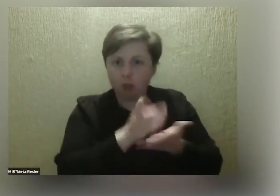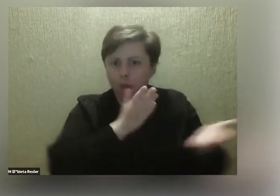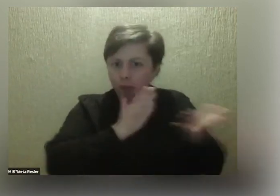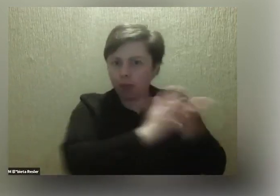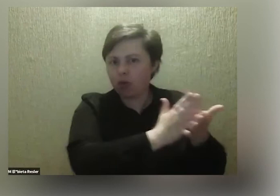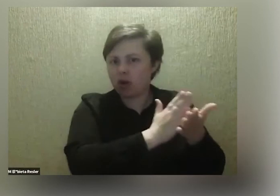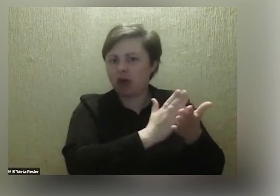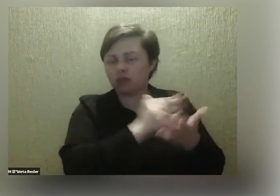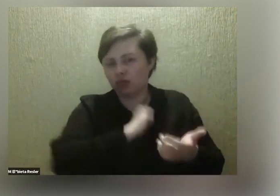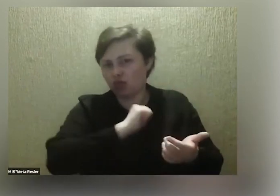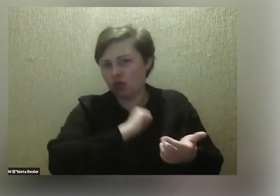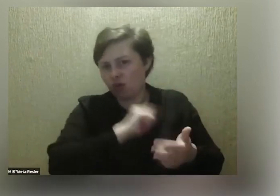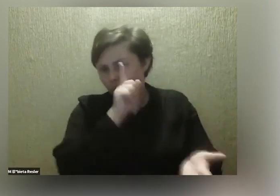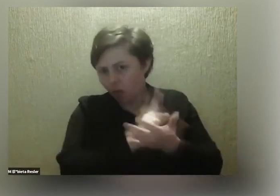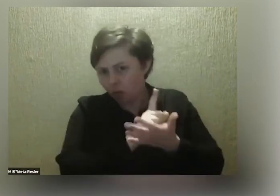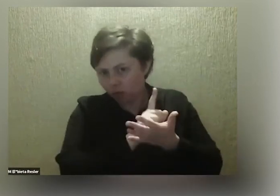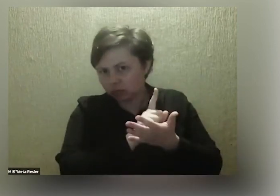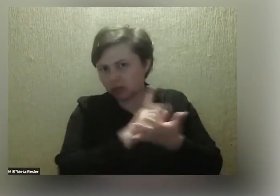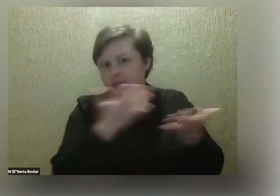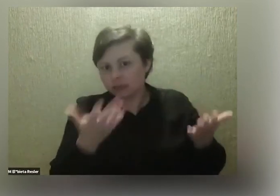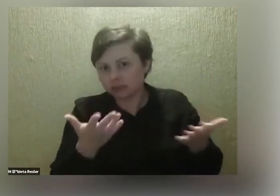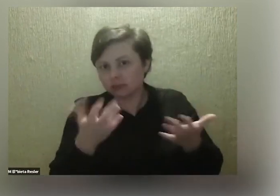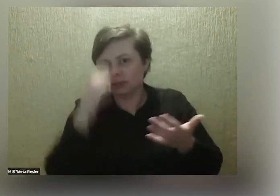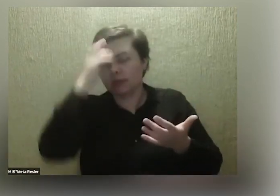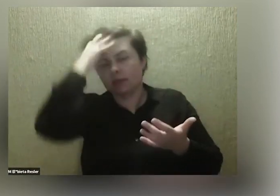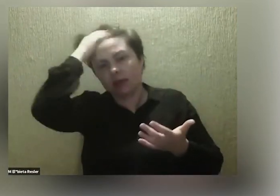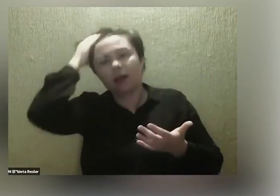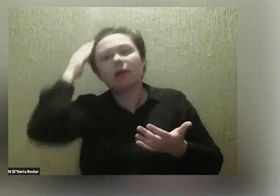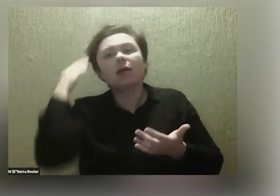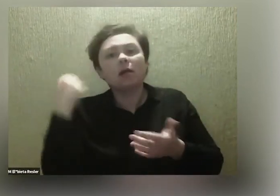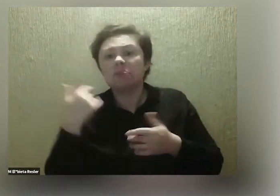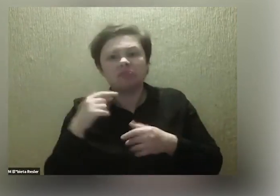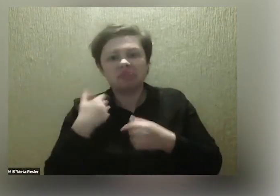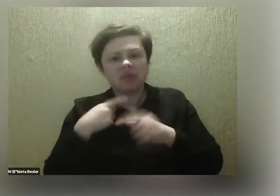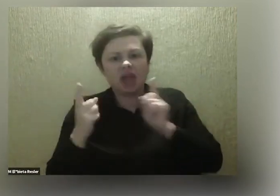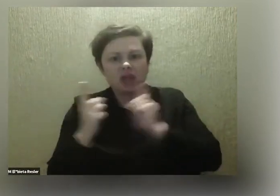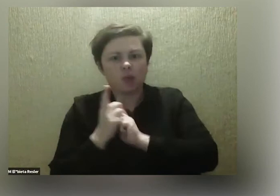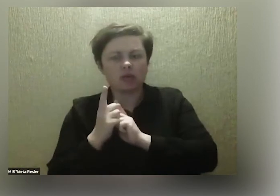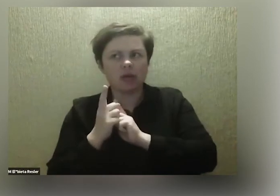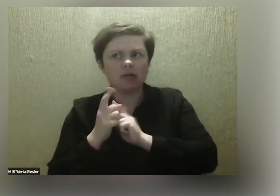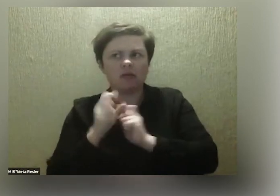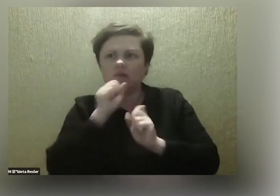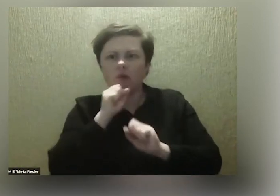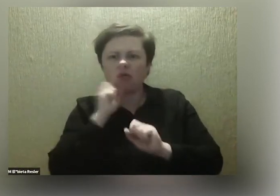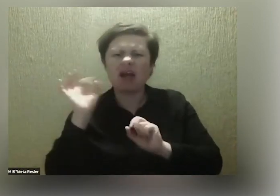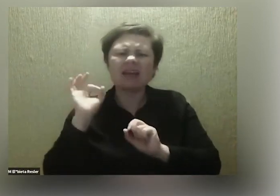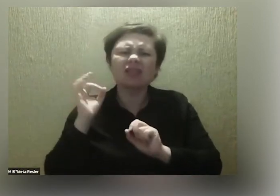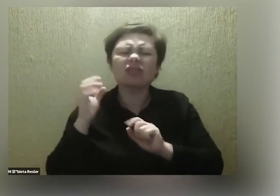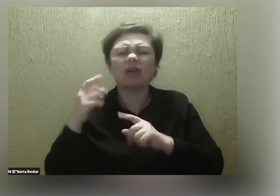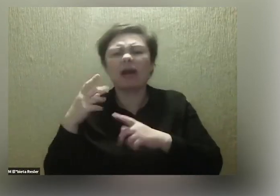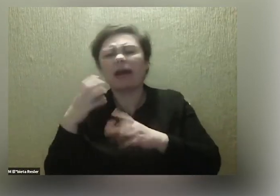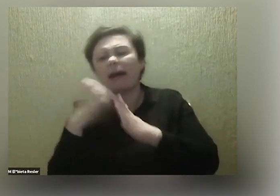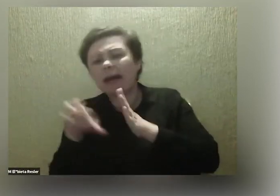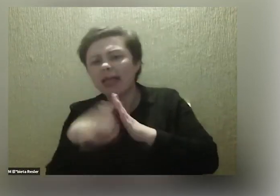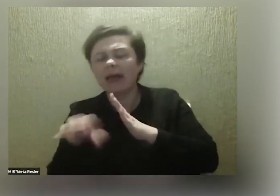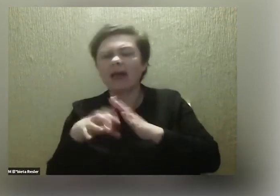początkowym okresie dałam radę. No i faktycznie nie spotkałam się z ani jednym komentarzem jakimś takim, że